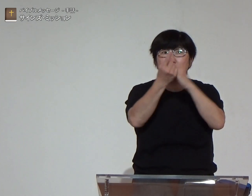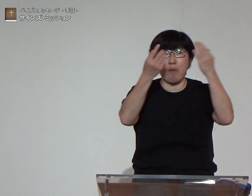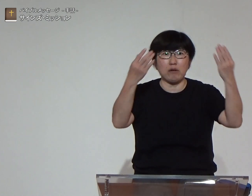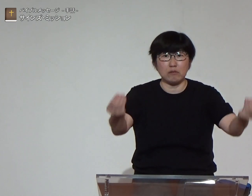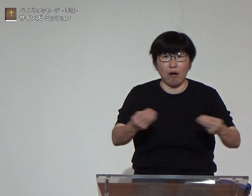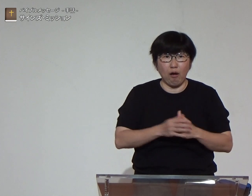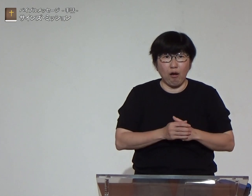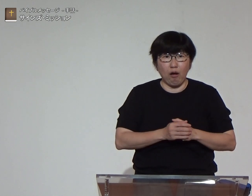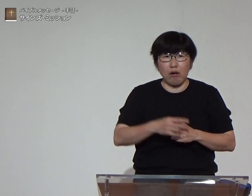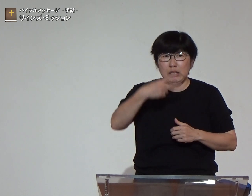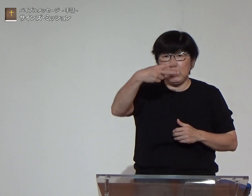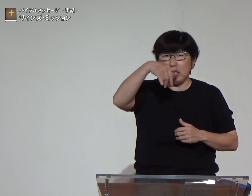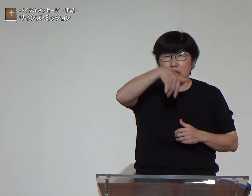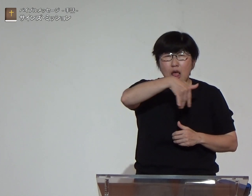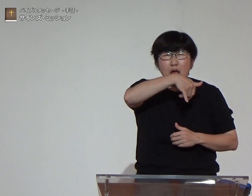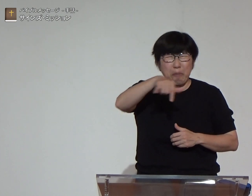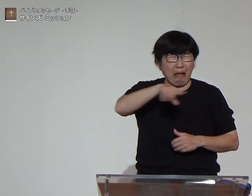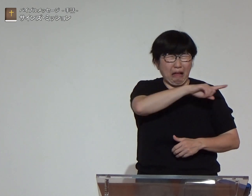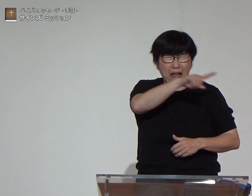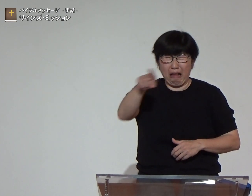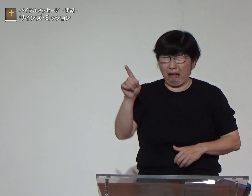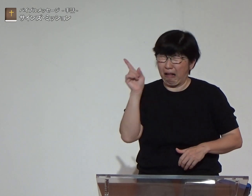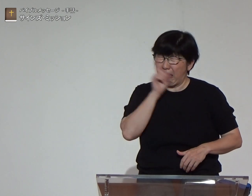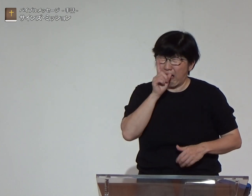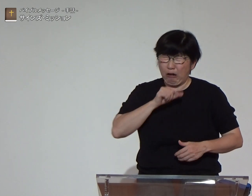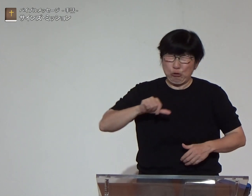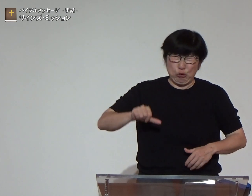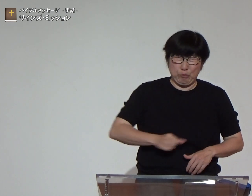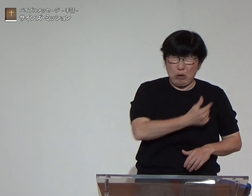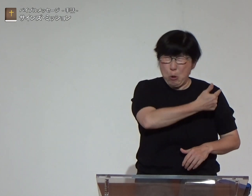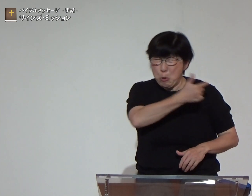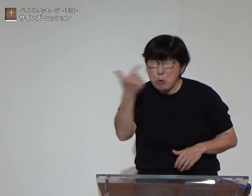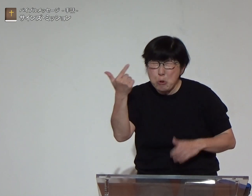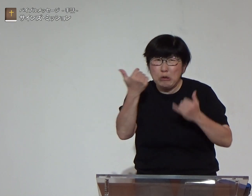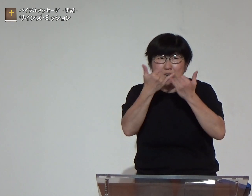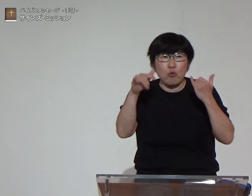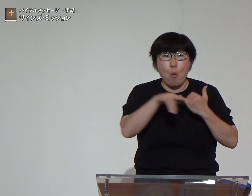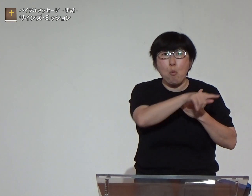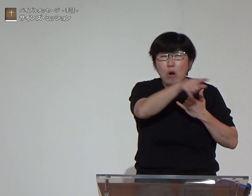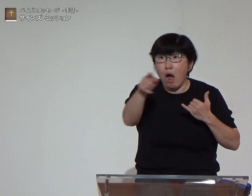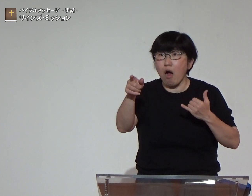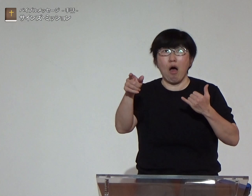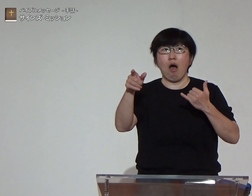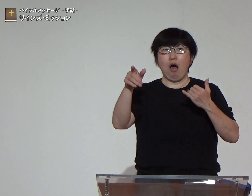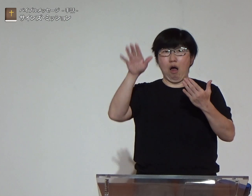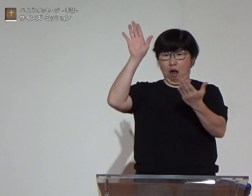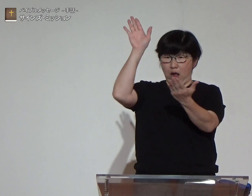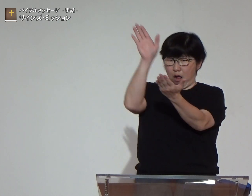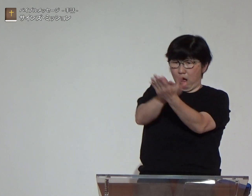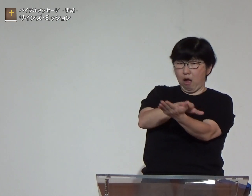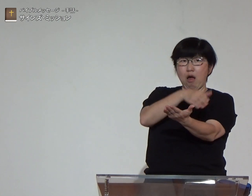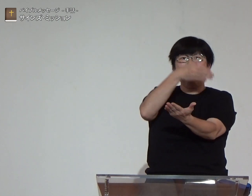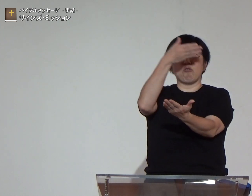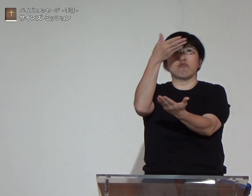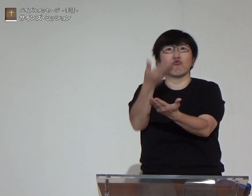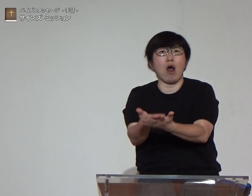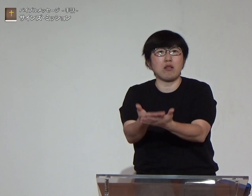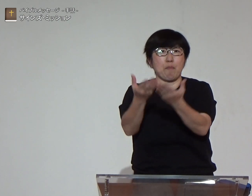すると奇跡が起こりましたニレベの町はひどい罪を犯した者たちだったのに